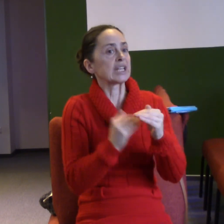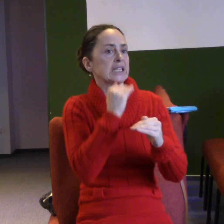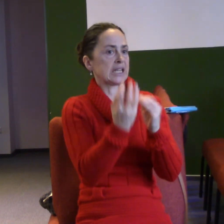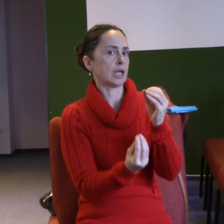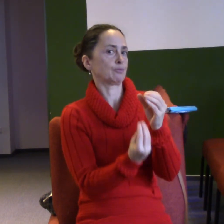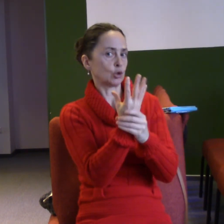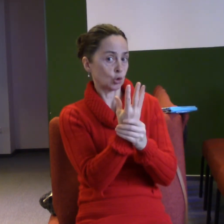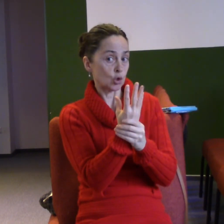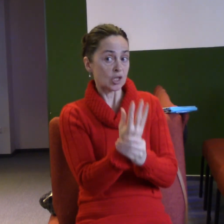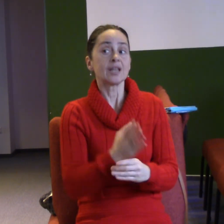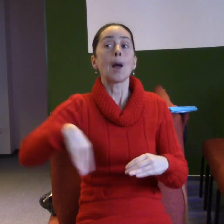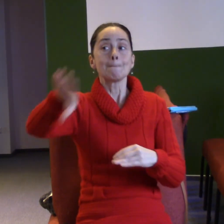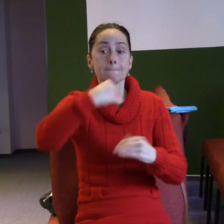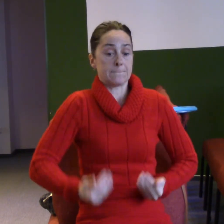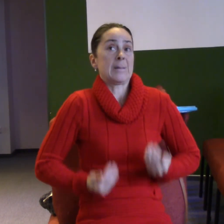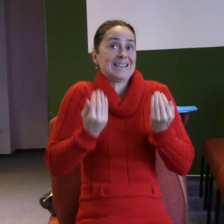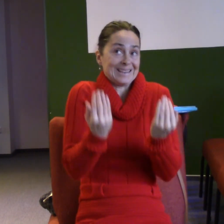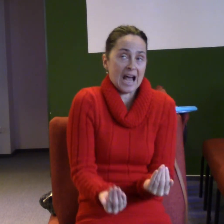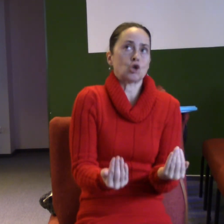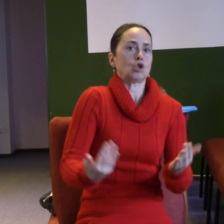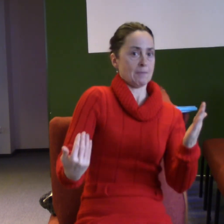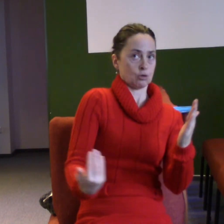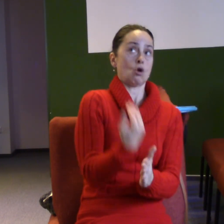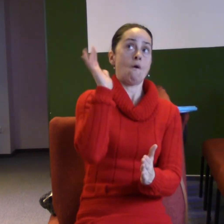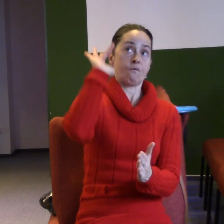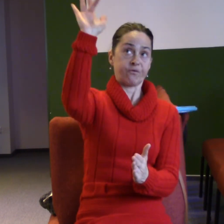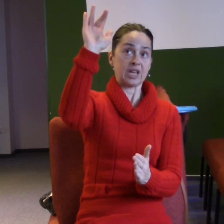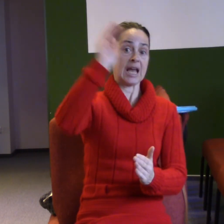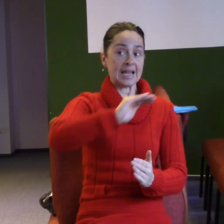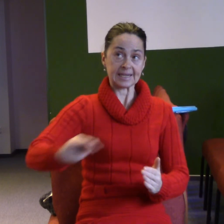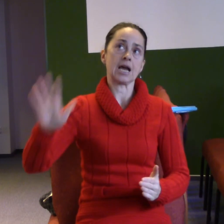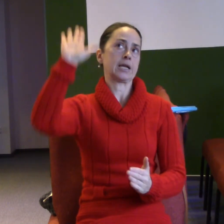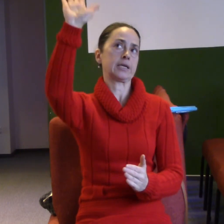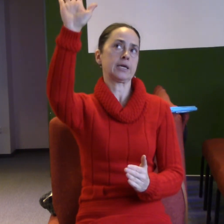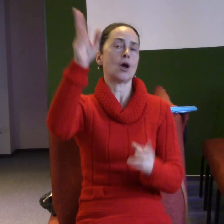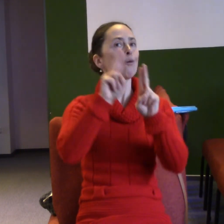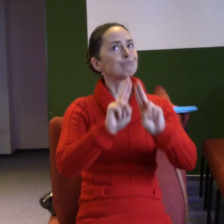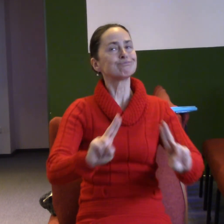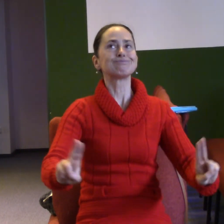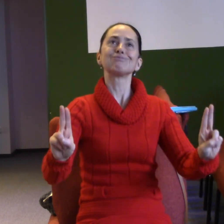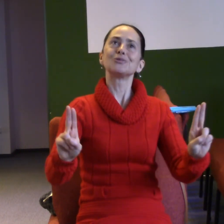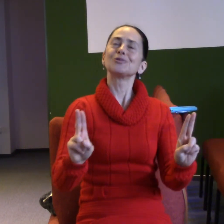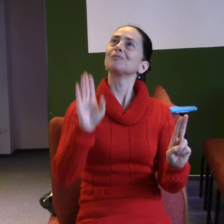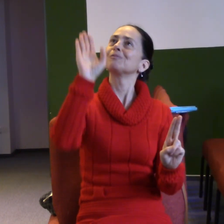narodíme, že jsme jeho, stali jsme se jeho dětmi. Nájinov můžeme říkat, Bohu tedy stvořil vesmír tatínku.